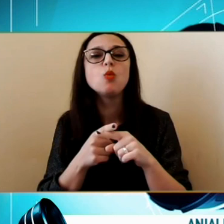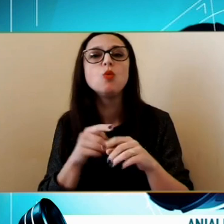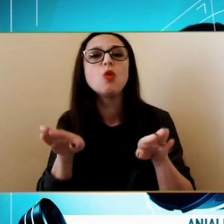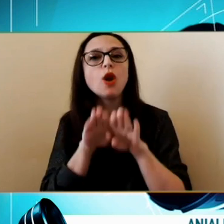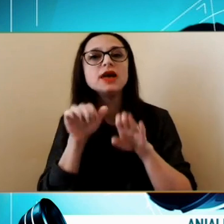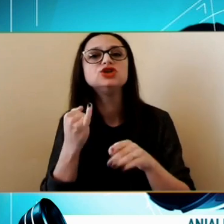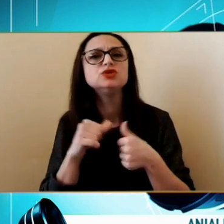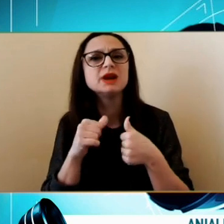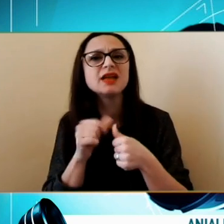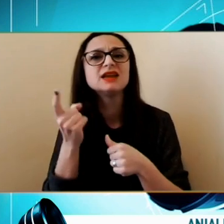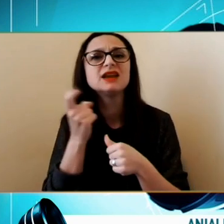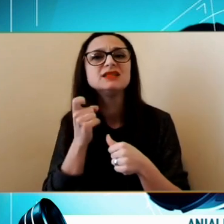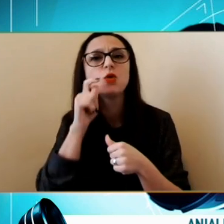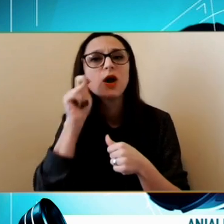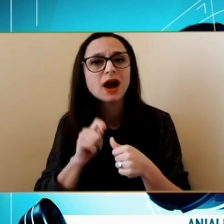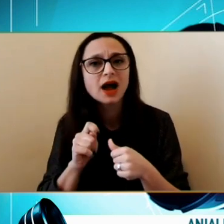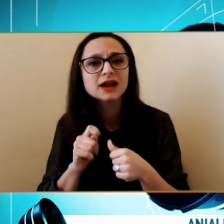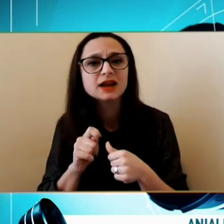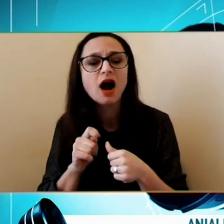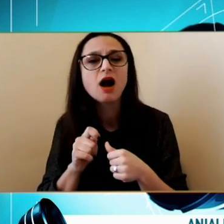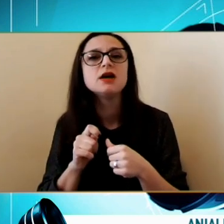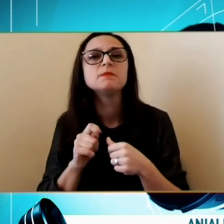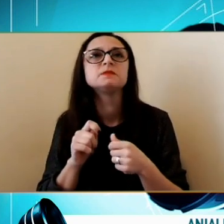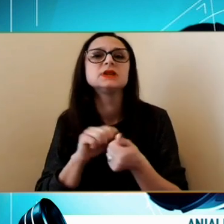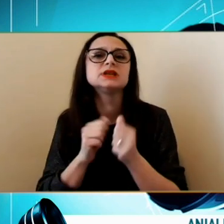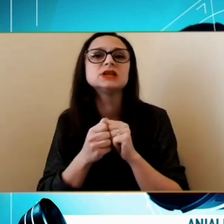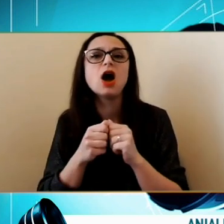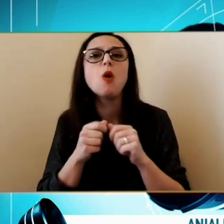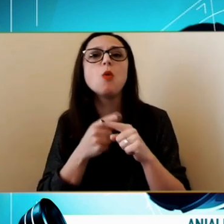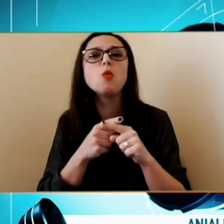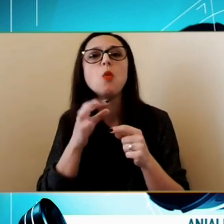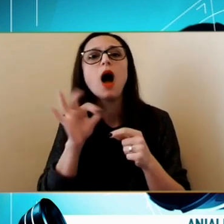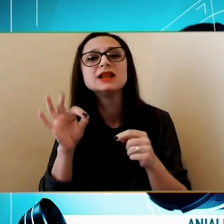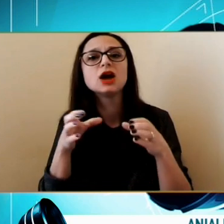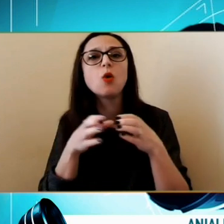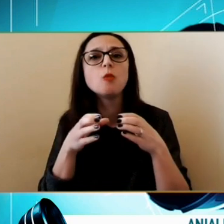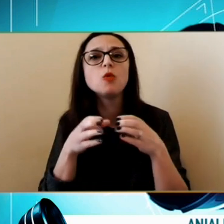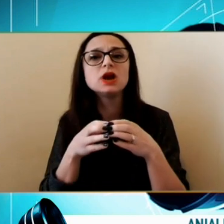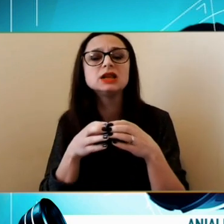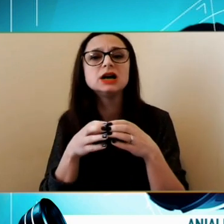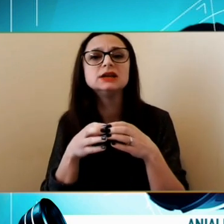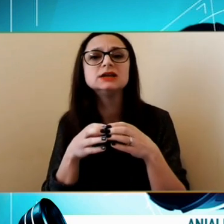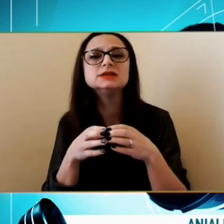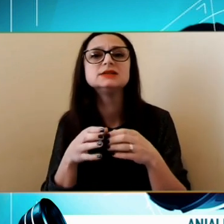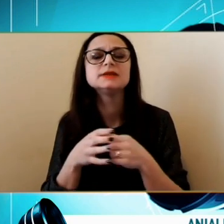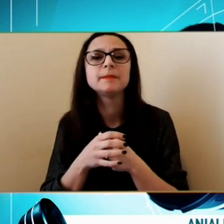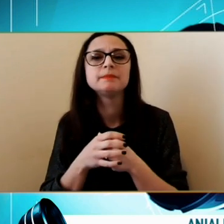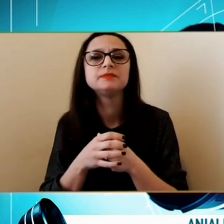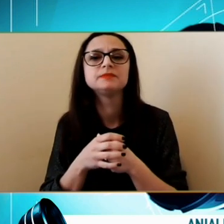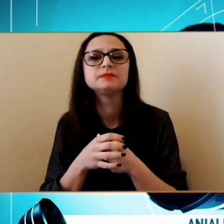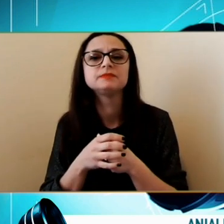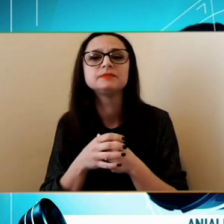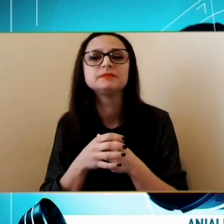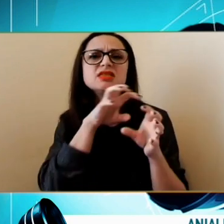Cu diferite alte Comunități pe care Le reprezentați și dumneavoastră Din diferite